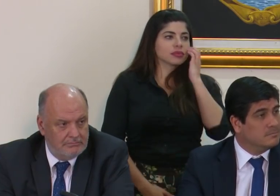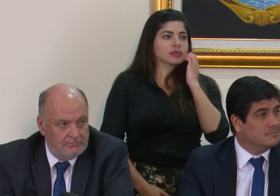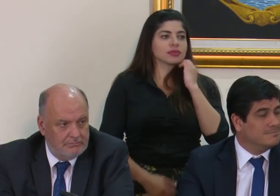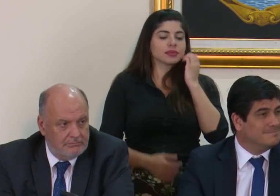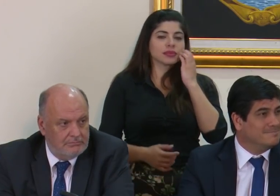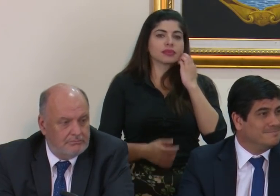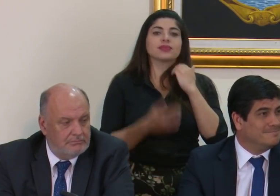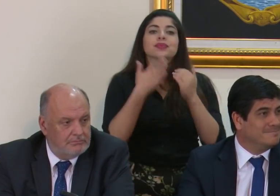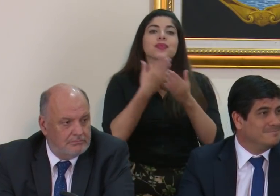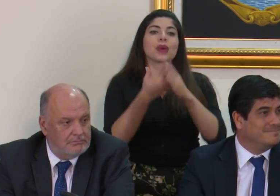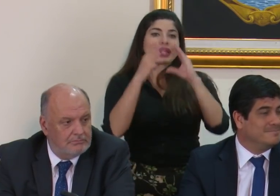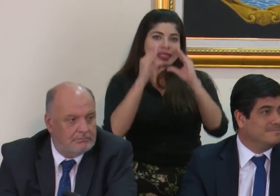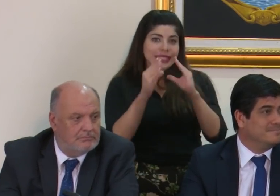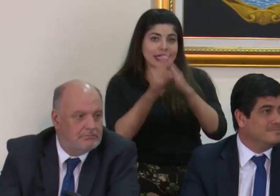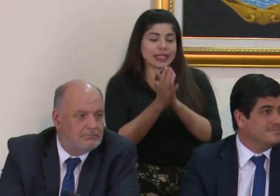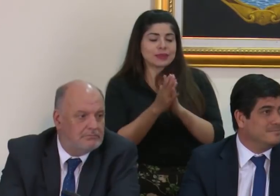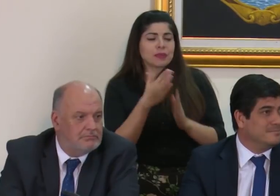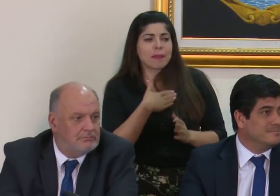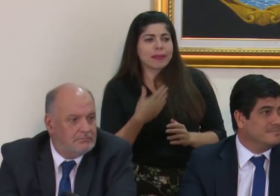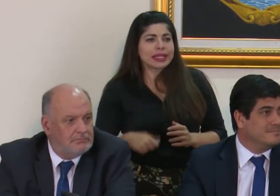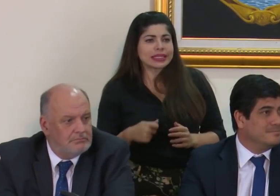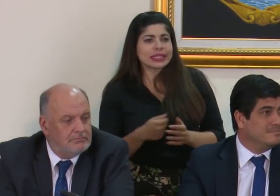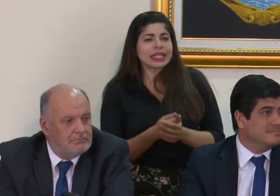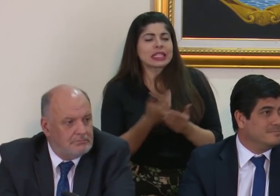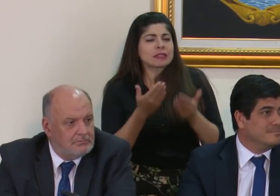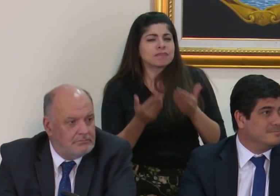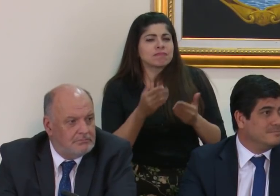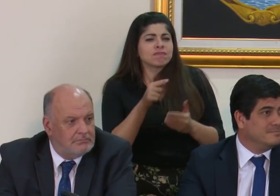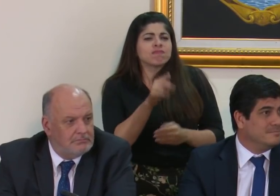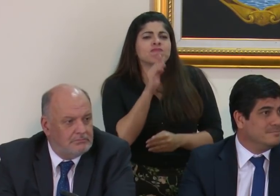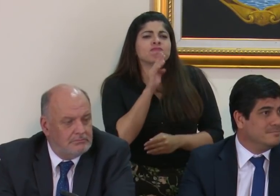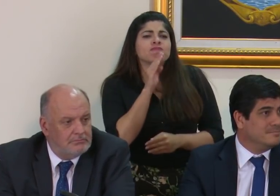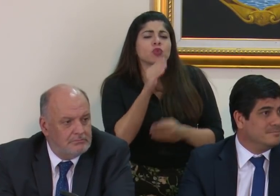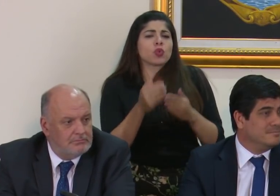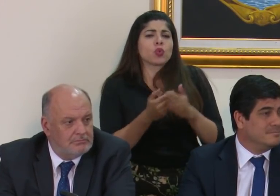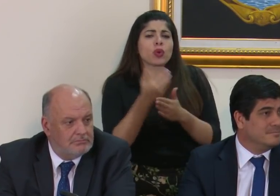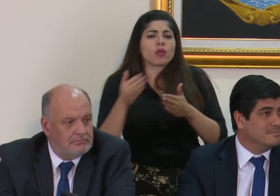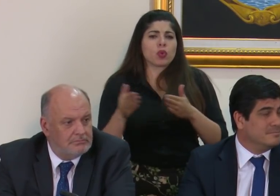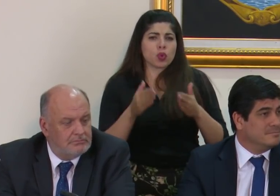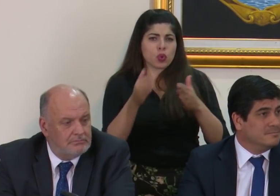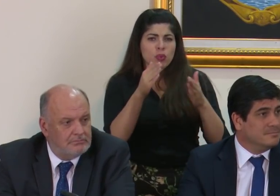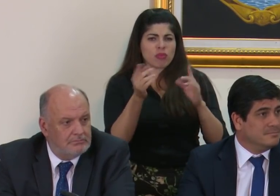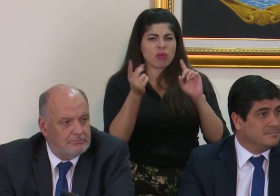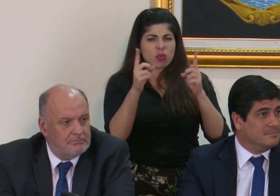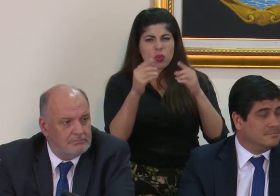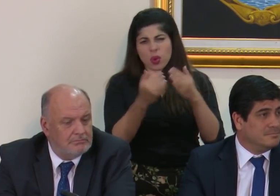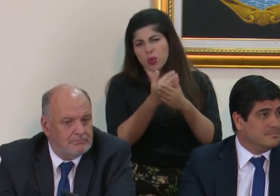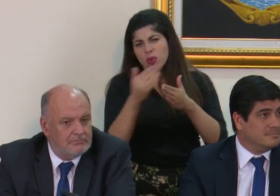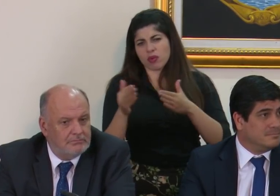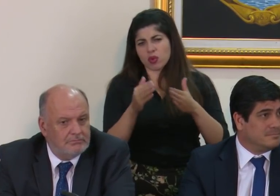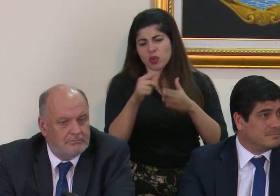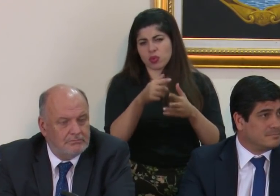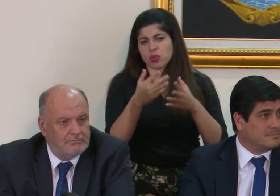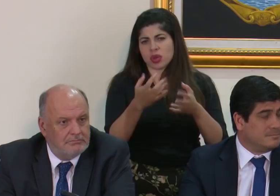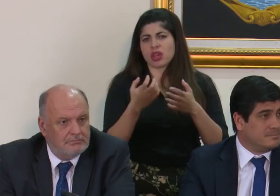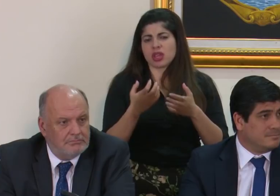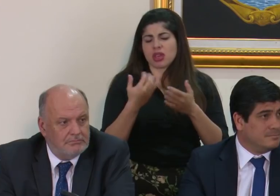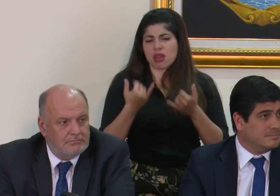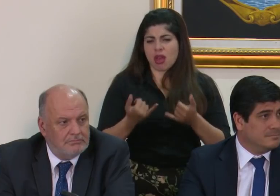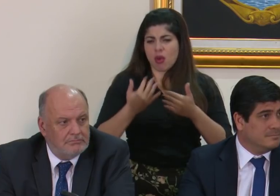Buenas tardes. Señor presidente, tal vez usted habla de un nuevo rumbo. ¿Cuál es ese nuevo rumbo que usted quiere darle?